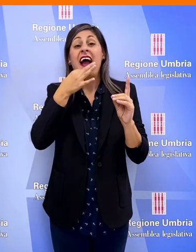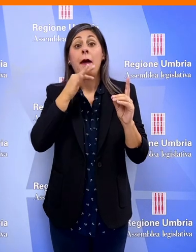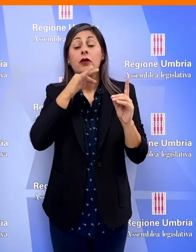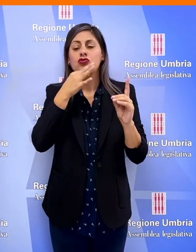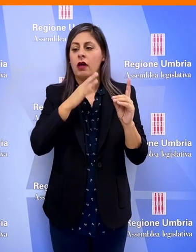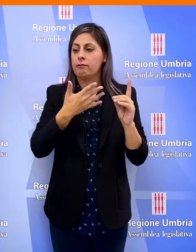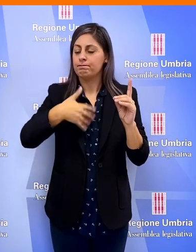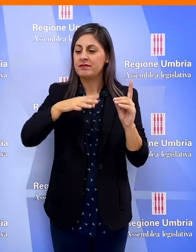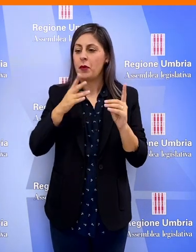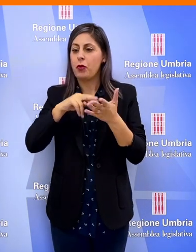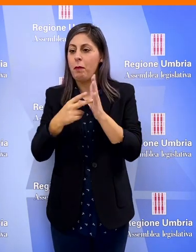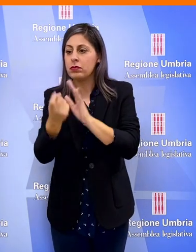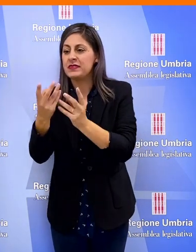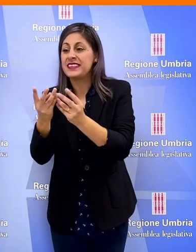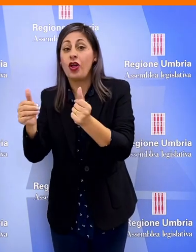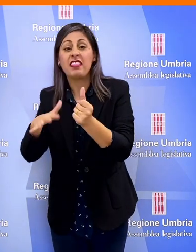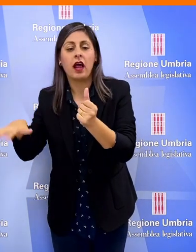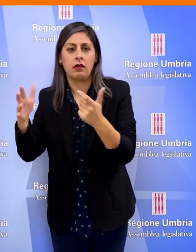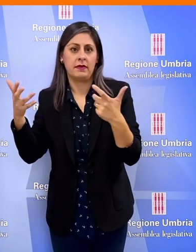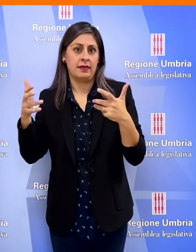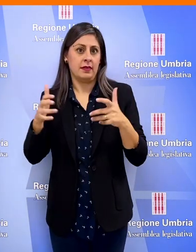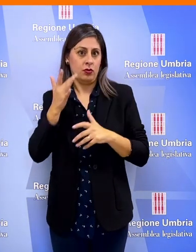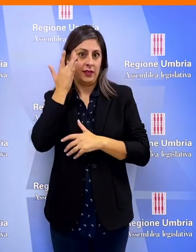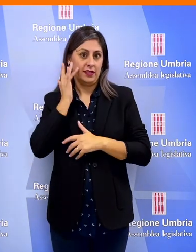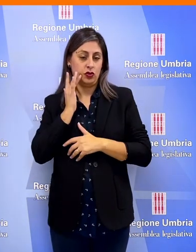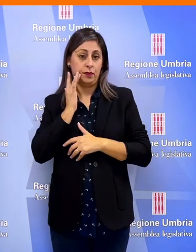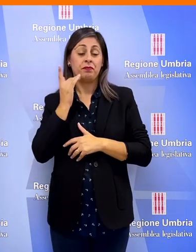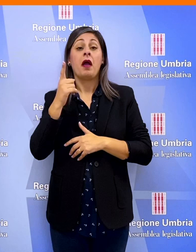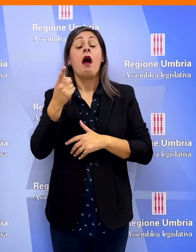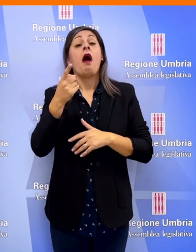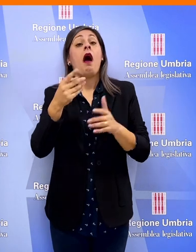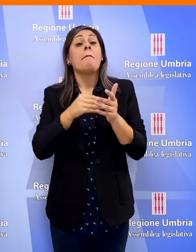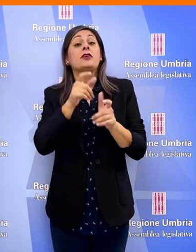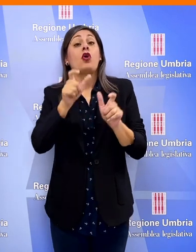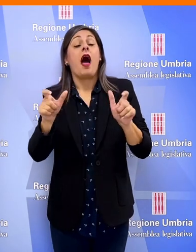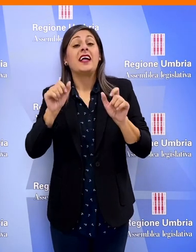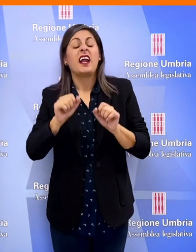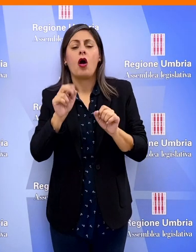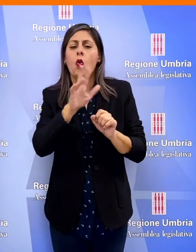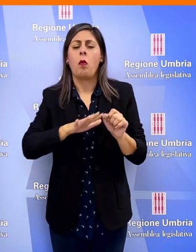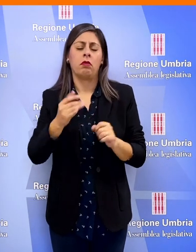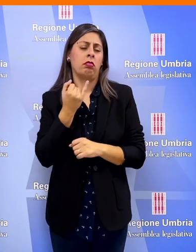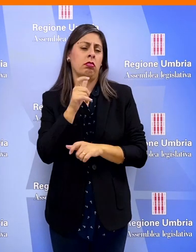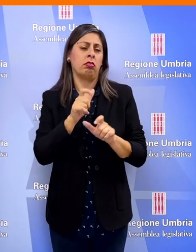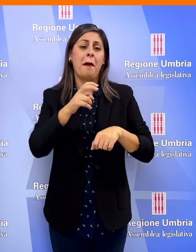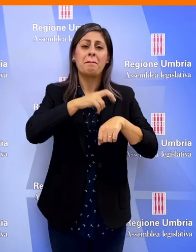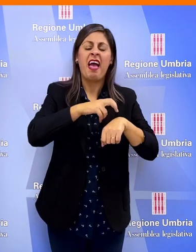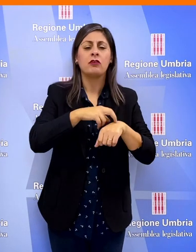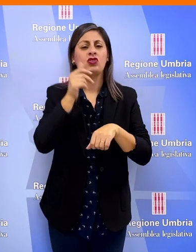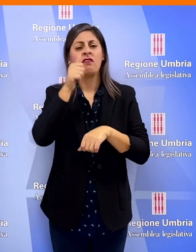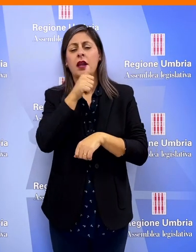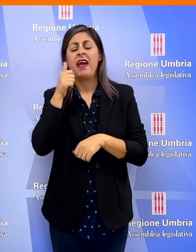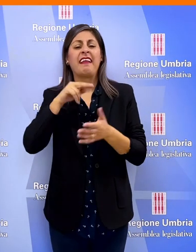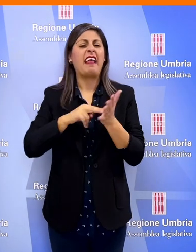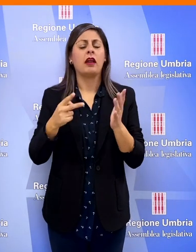si impoverisca la capacità di cogliere e risolvere i problemi territoriali per quanto riguarda il personale sanitario l'Umbria è sotto organico sia come